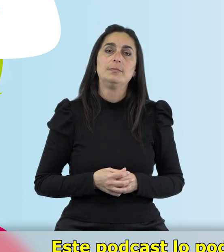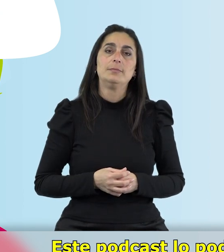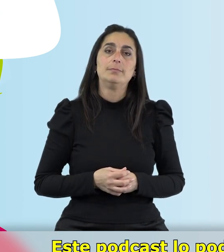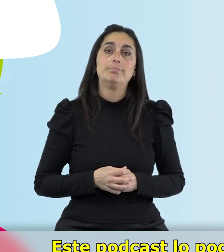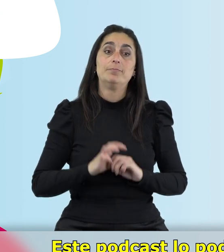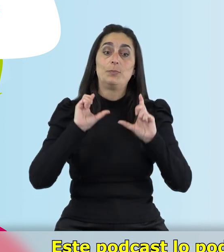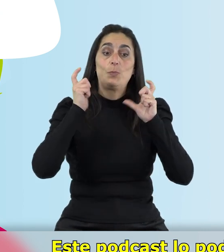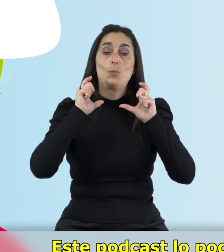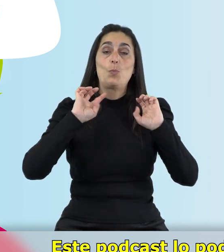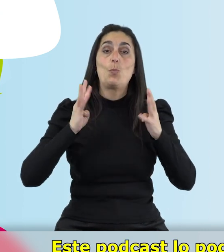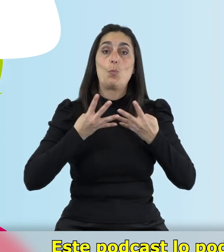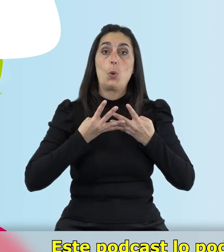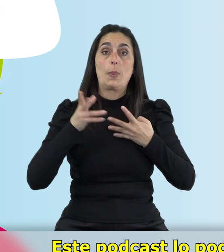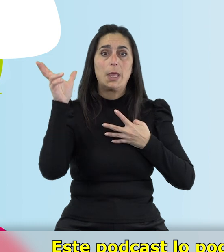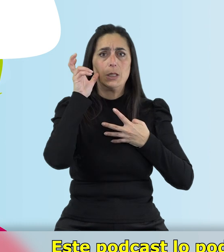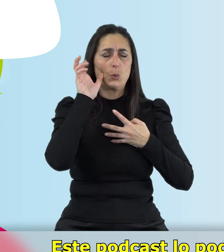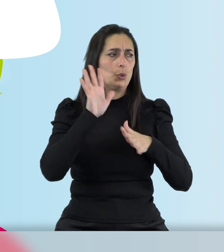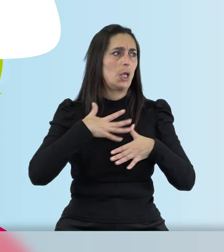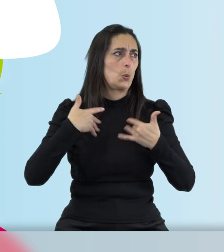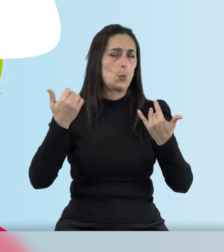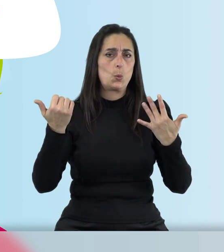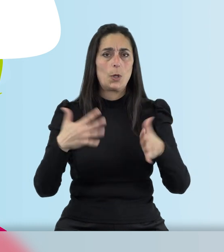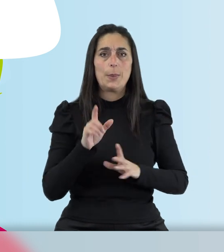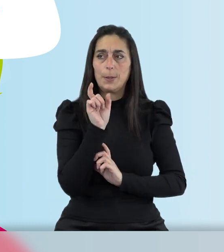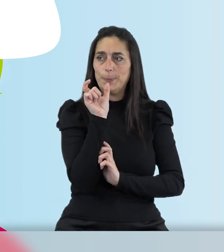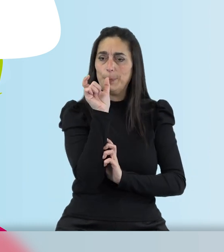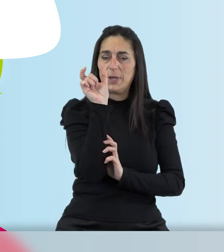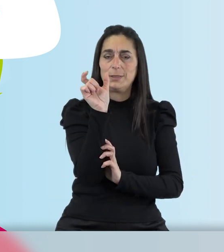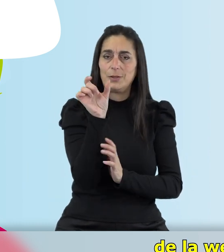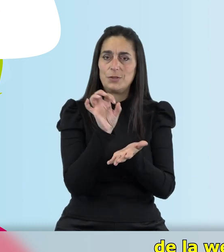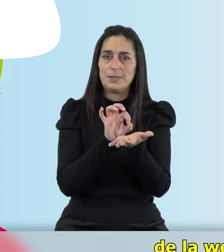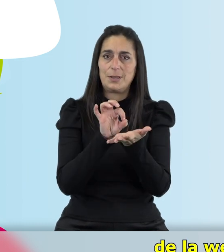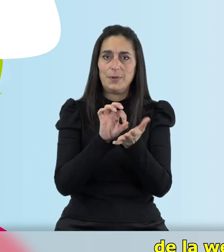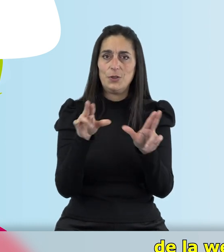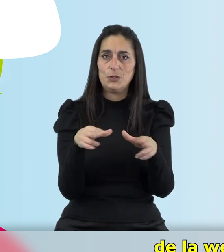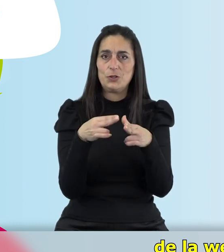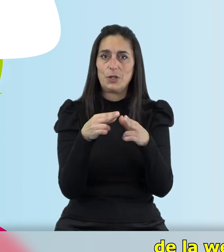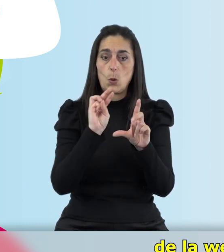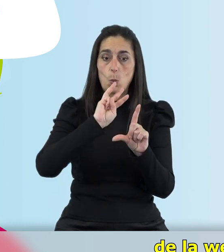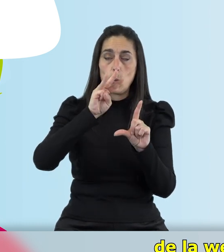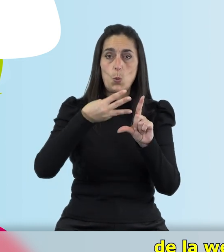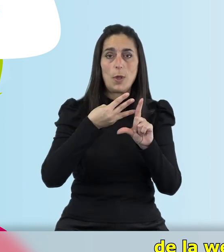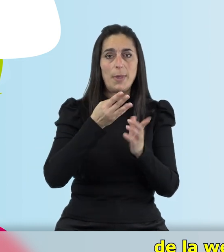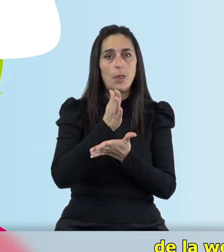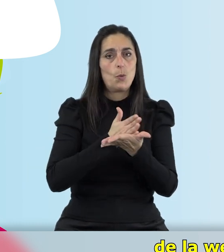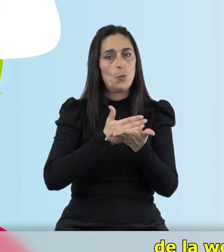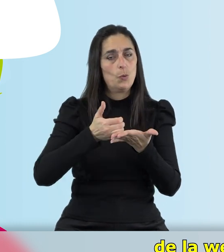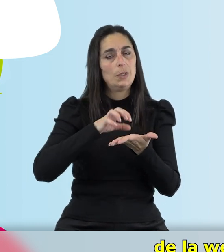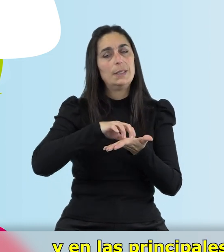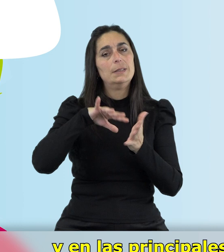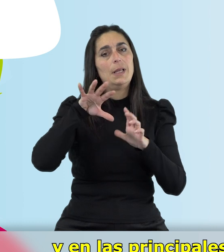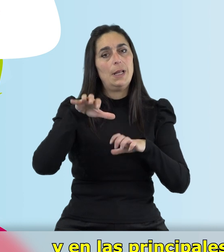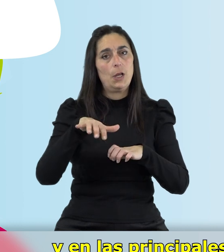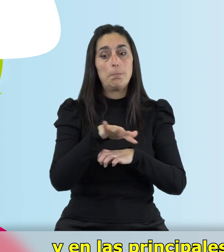Este podcast lo podrás escuchar cuando quieras en el apartado de servicios sociales de la web de la Junta de